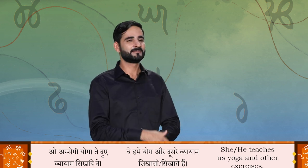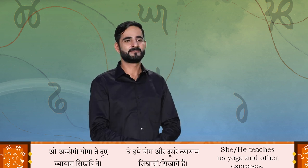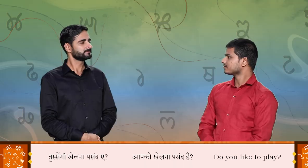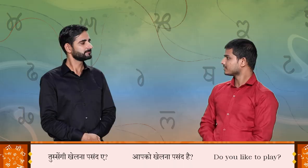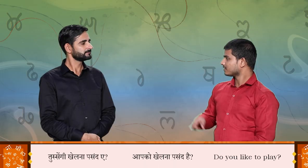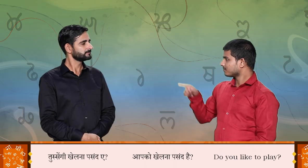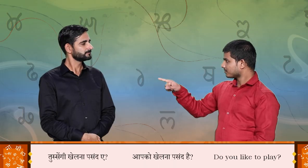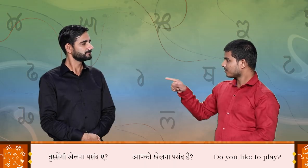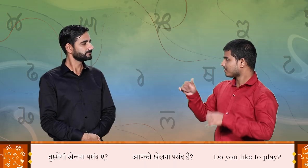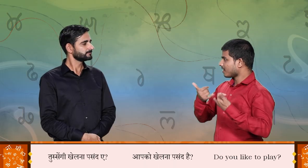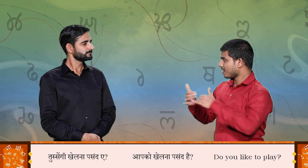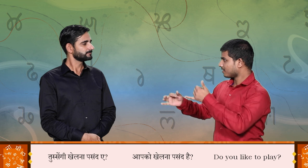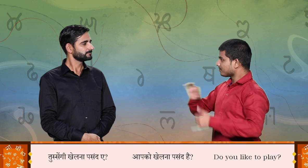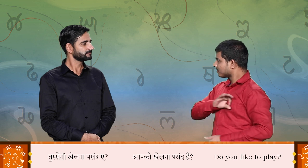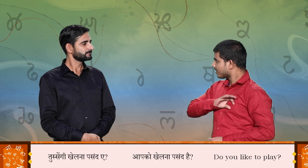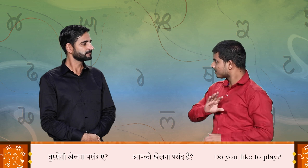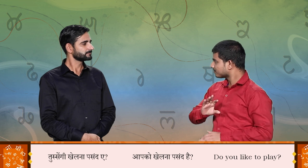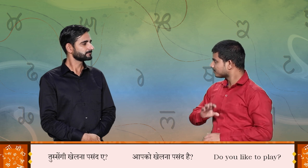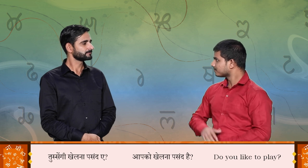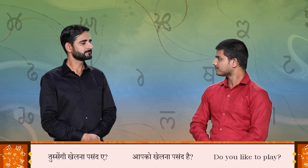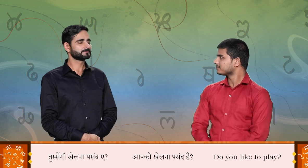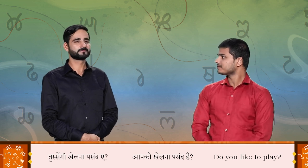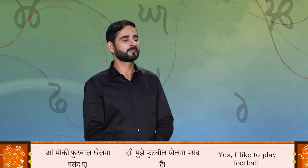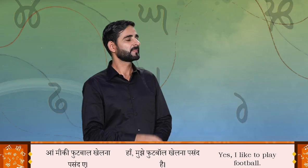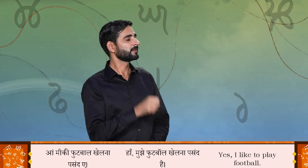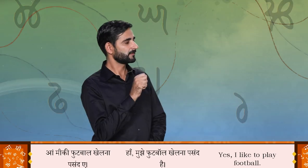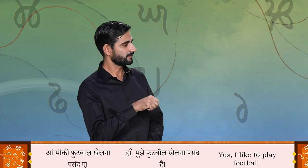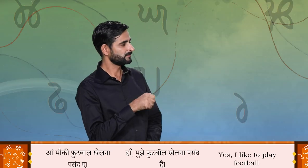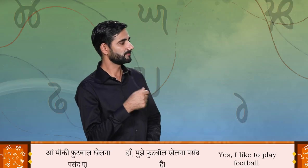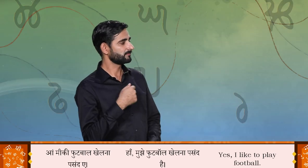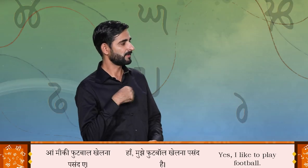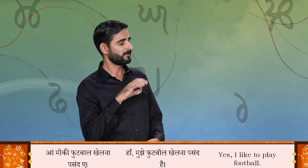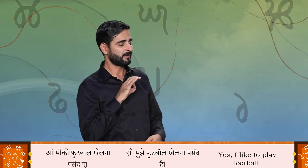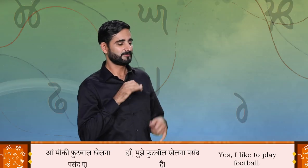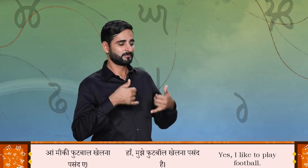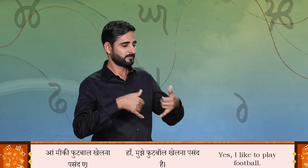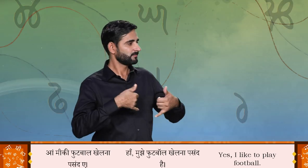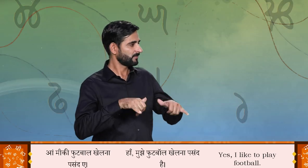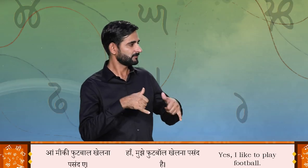तुसे की खेलना पसंद है आँ मिकी फूटबाल खेलना पसंद है